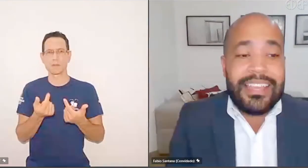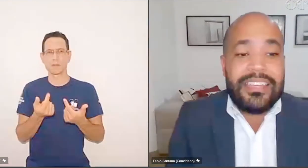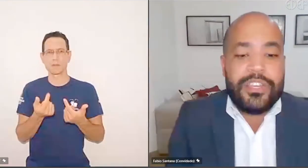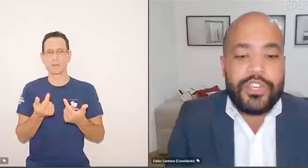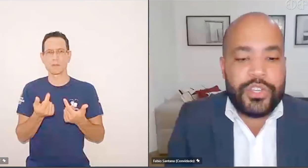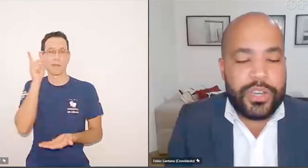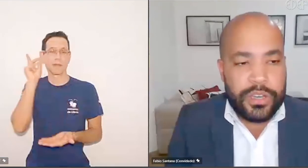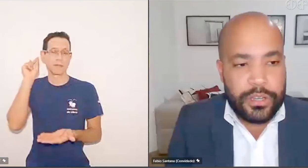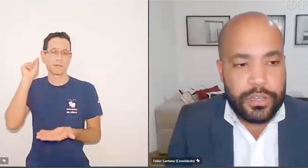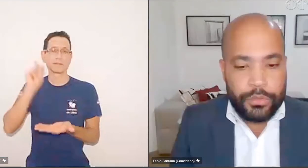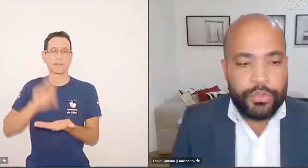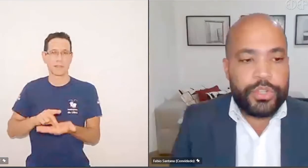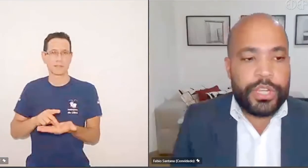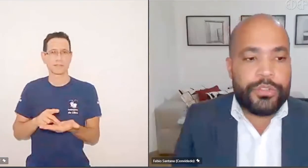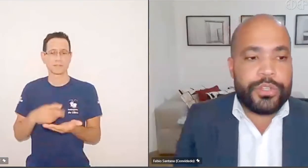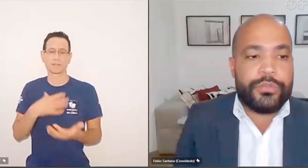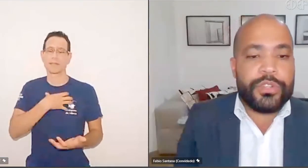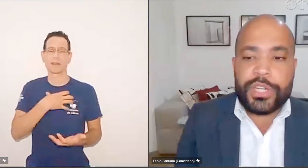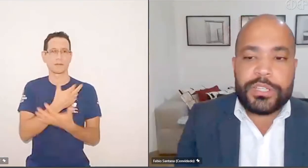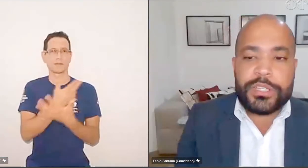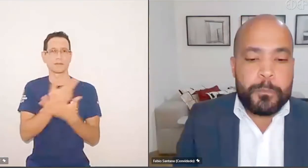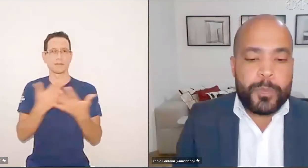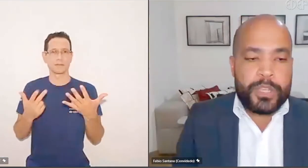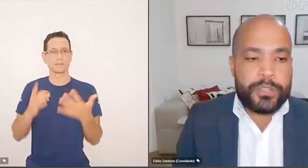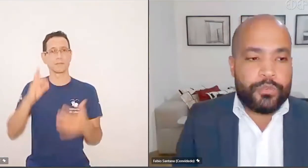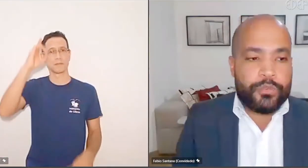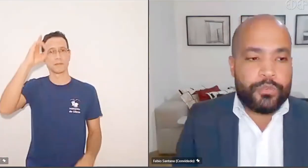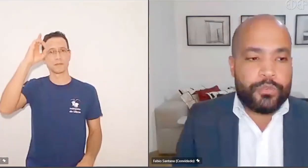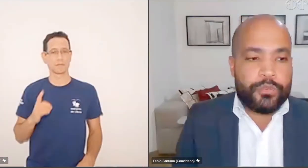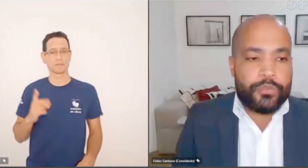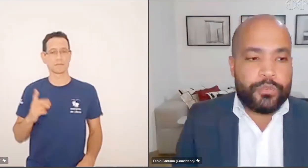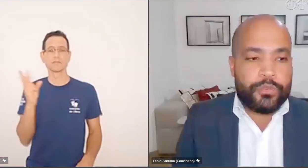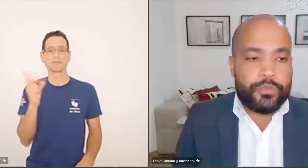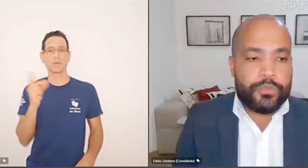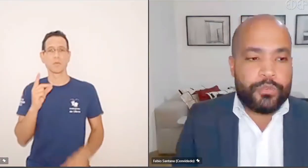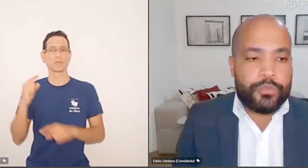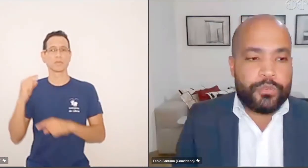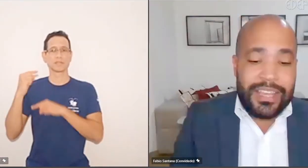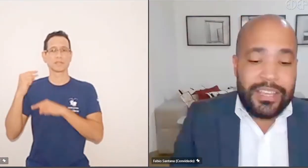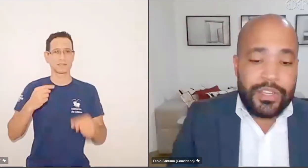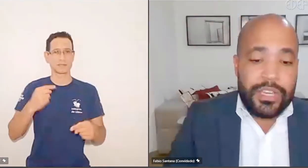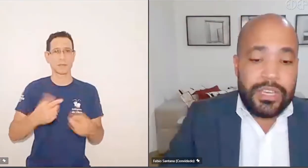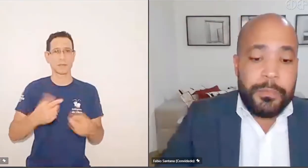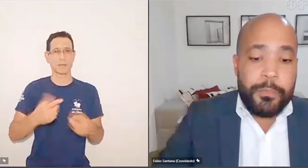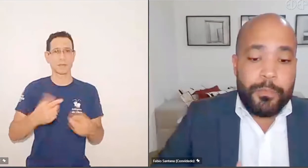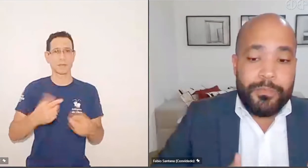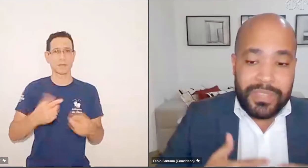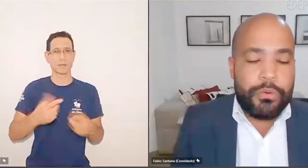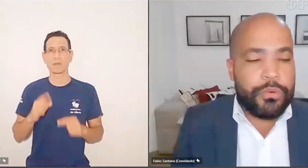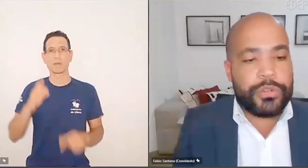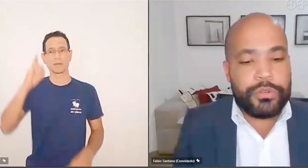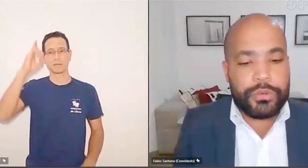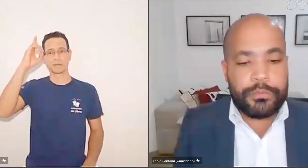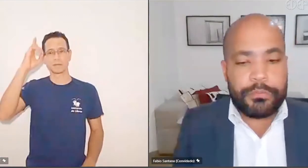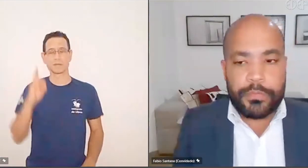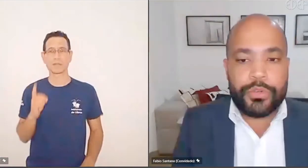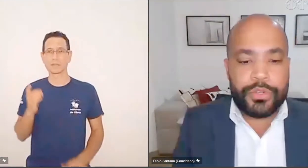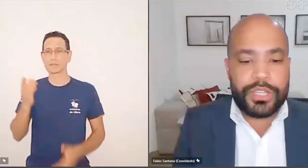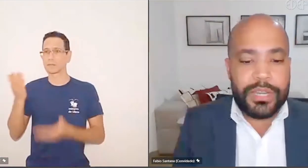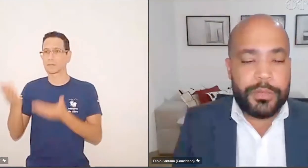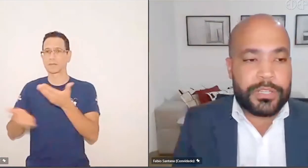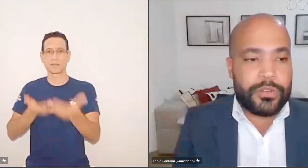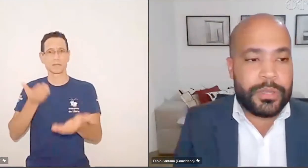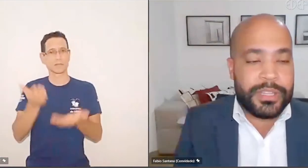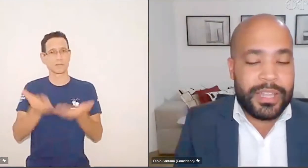trata de uma característica dos direitos de segunda geração, que são justamente direitos prestacionais e que têm custos.